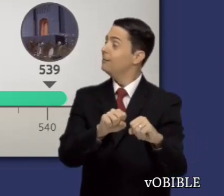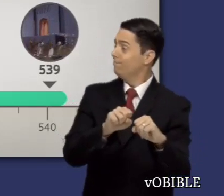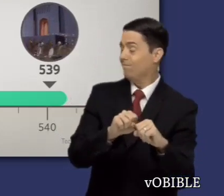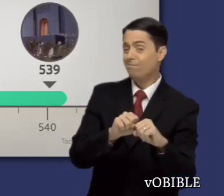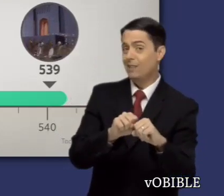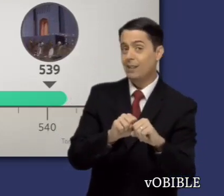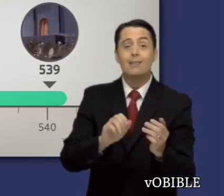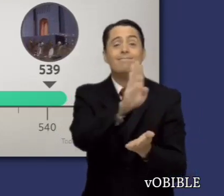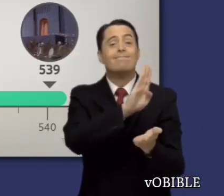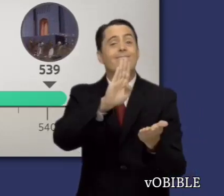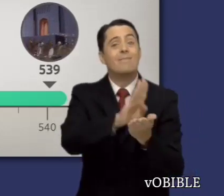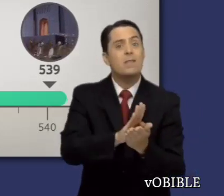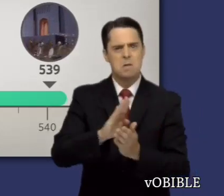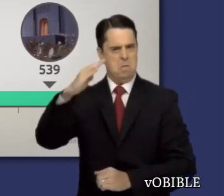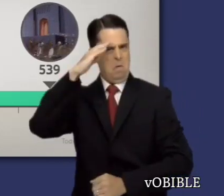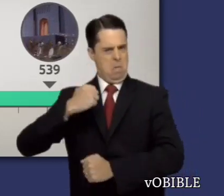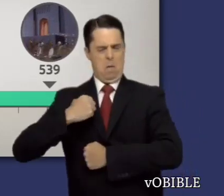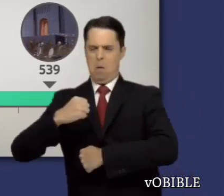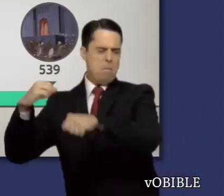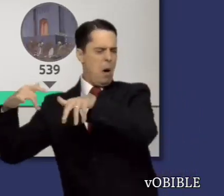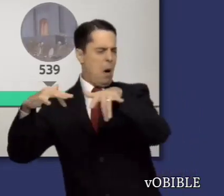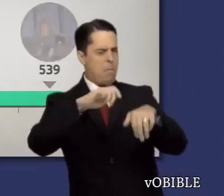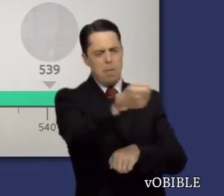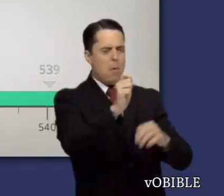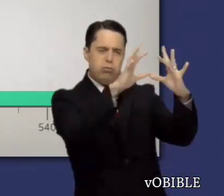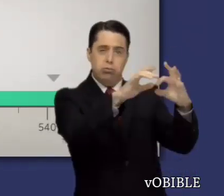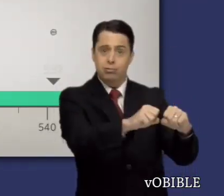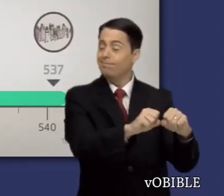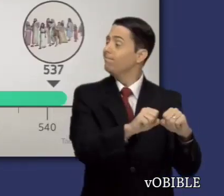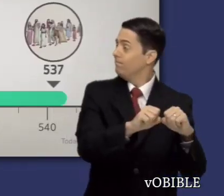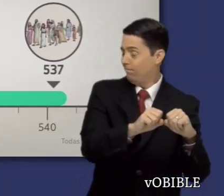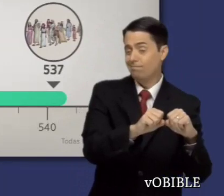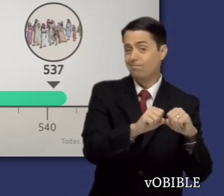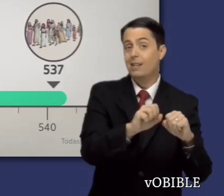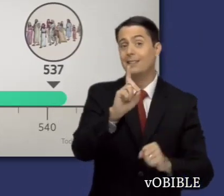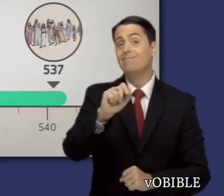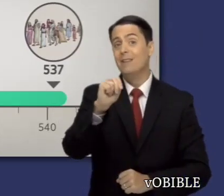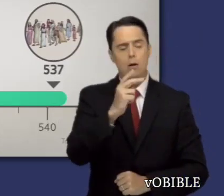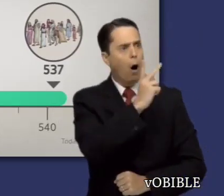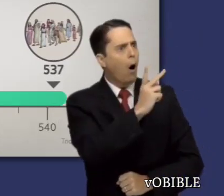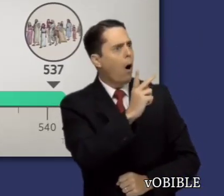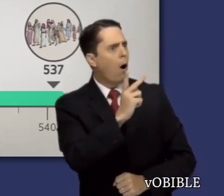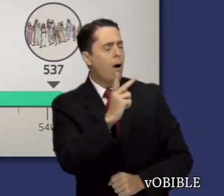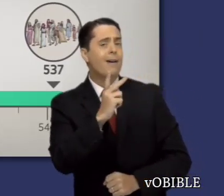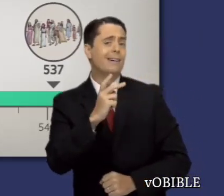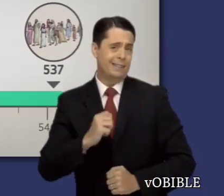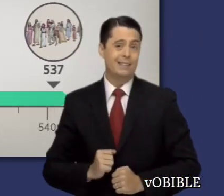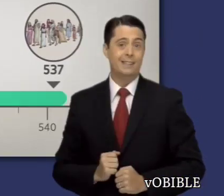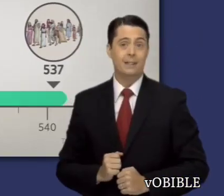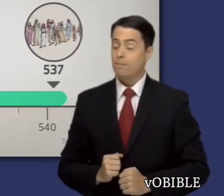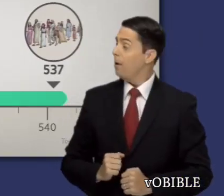Daniel presenció la conquista de Babilonia a manos de Medo-Persa y el regreso de un pequeño grupo de siervos de Dios a Jerusalén.